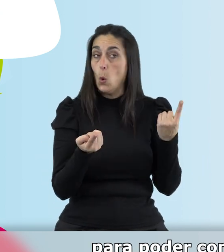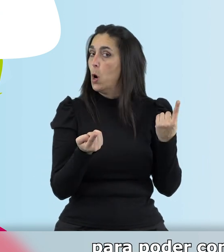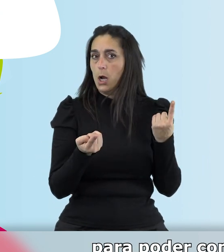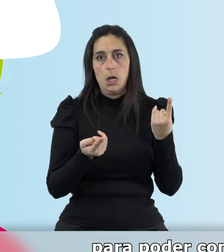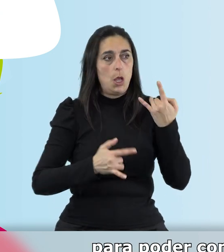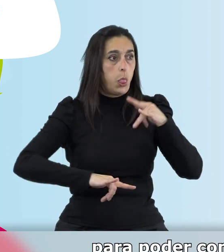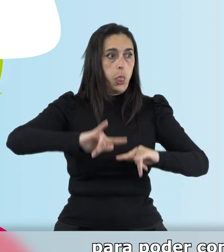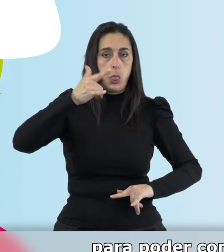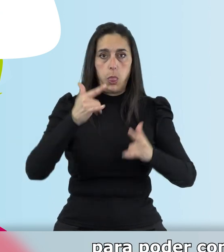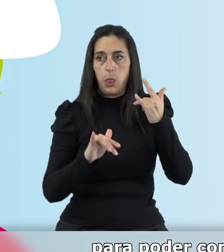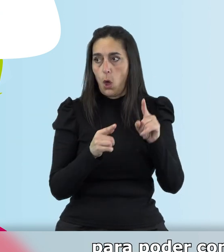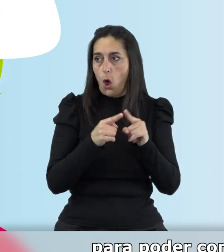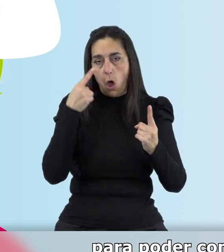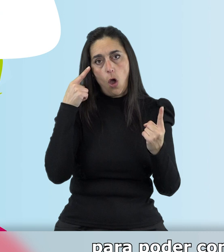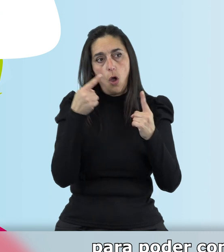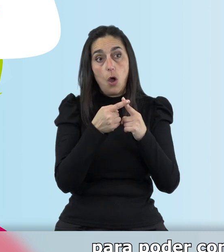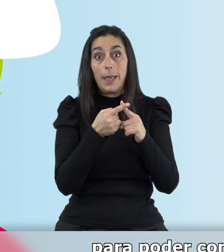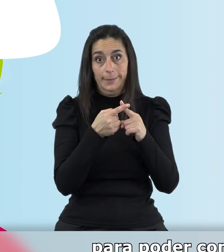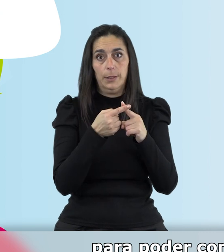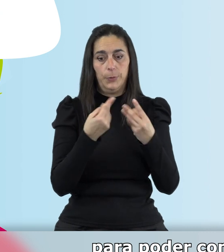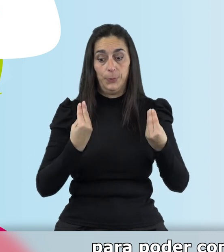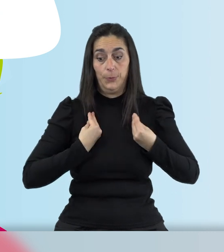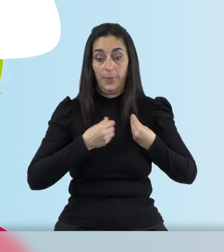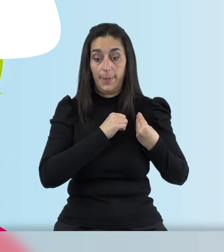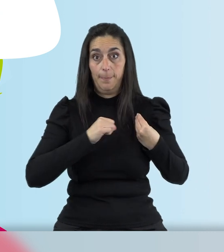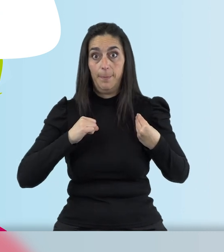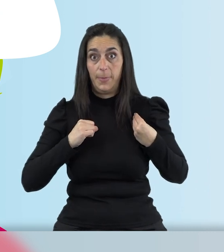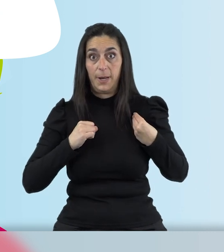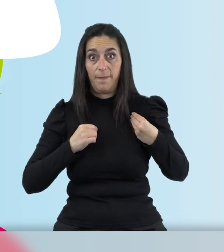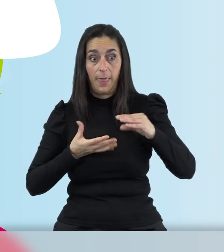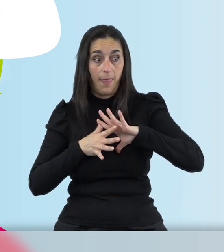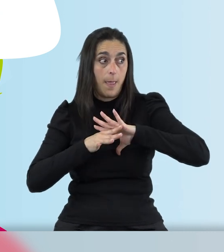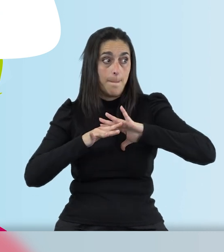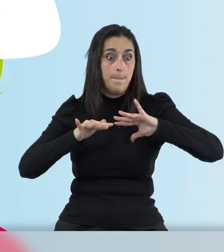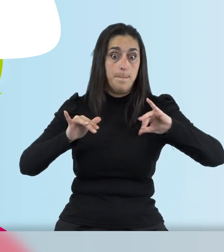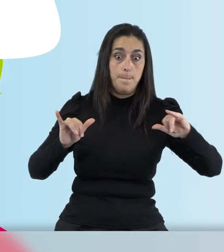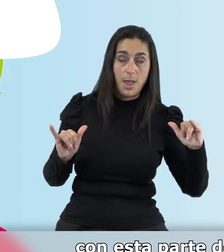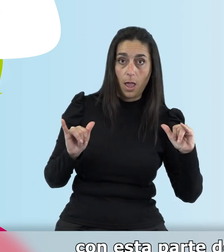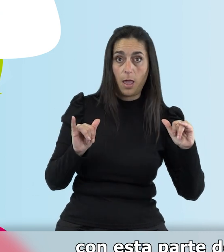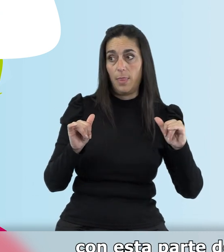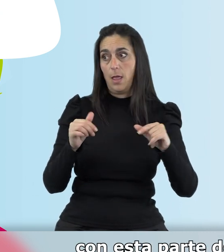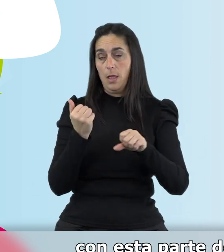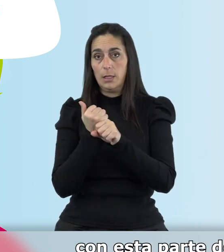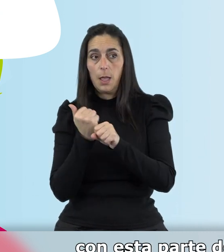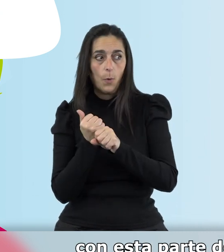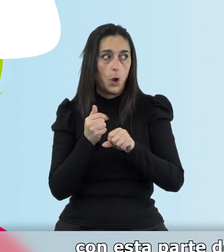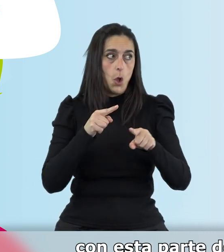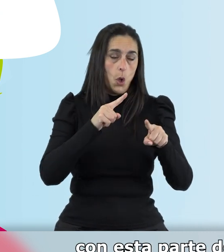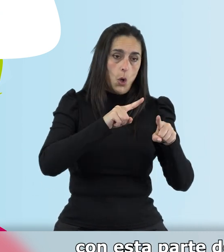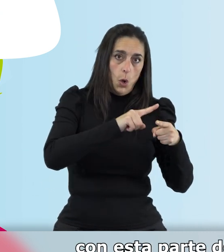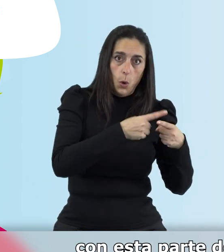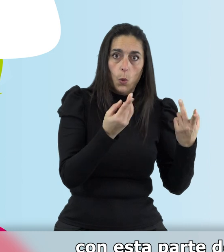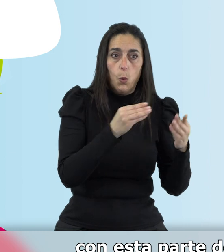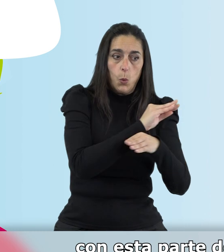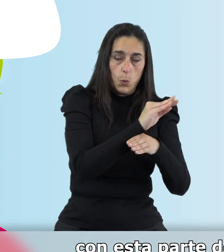malabares para poder compaginar su vida privada, su vida personal, su vida laboral, con esta parte